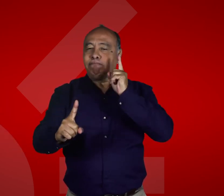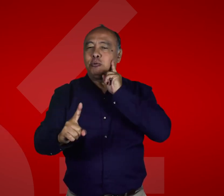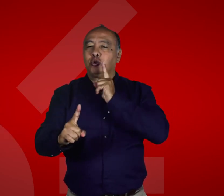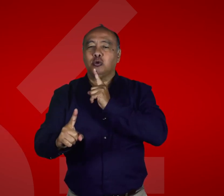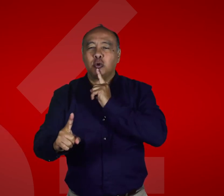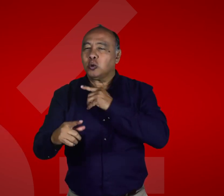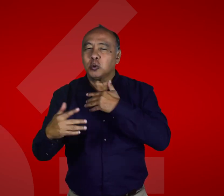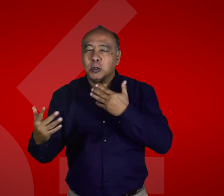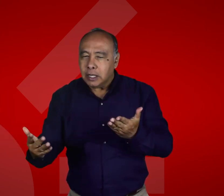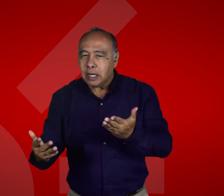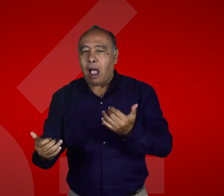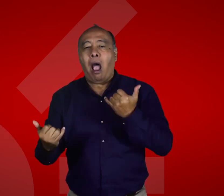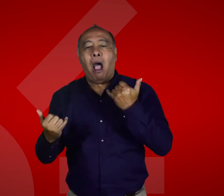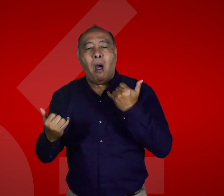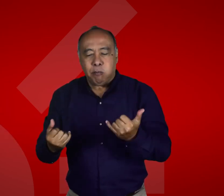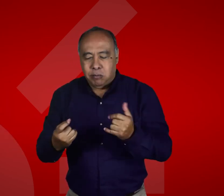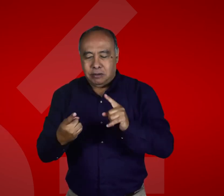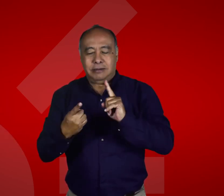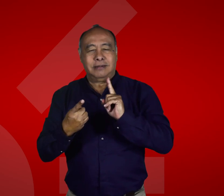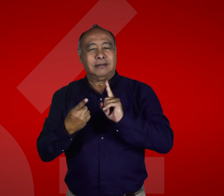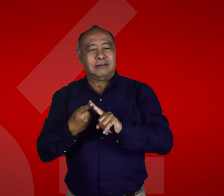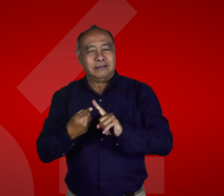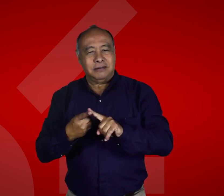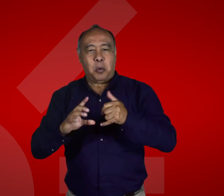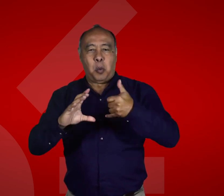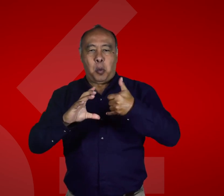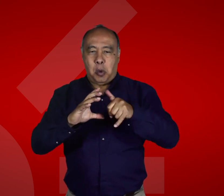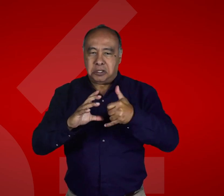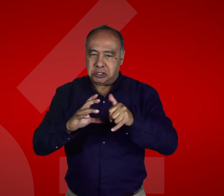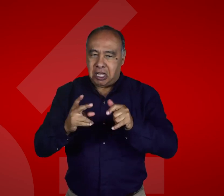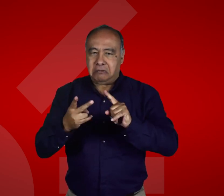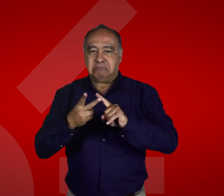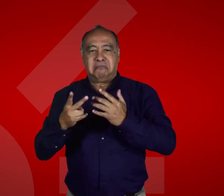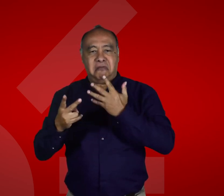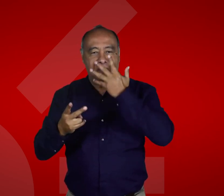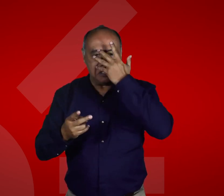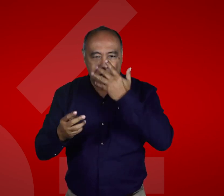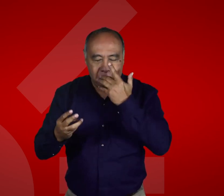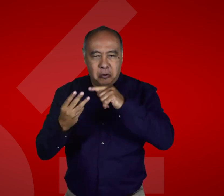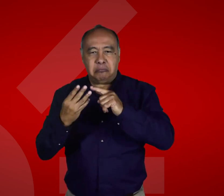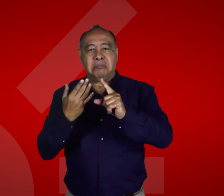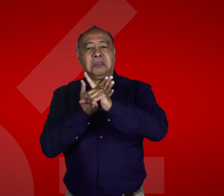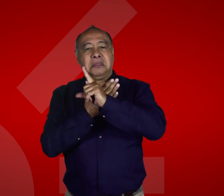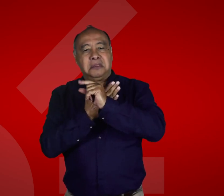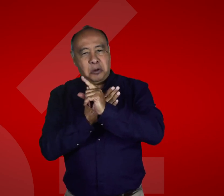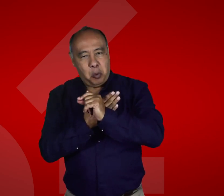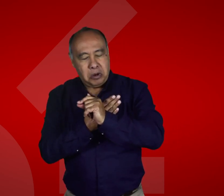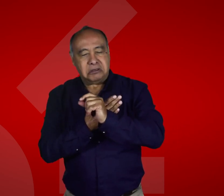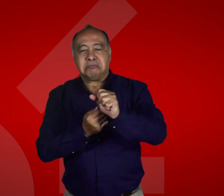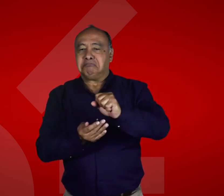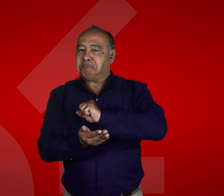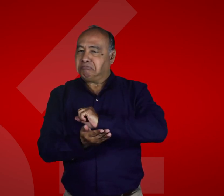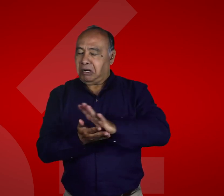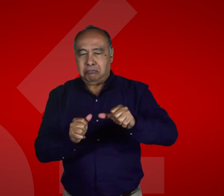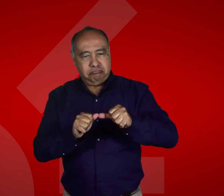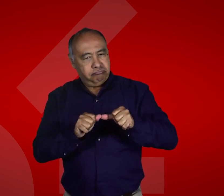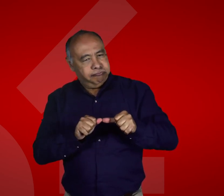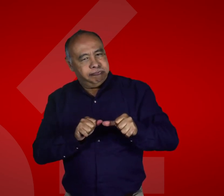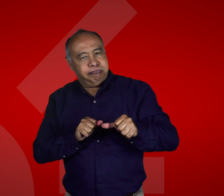sordas, con beneficios como el uso de WhatsApp, Facebook y Twitter de manera permanente y